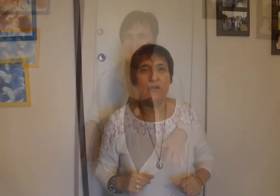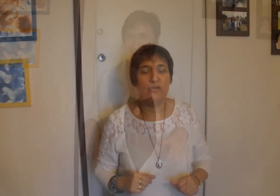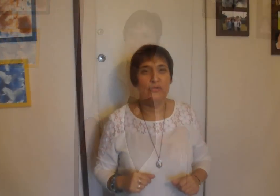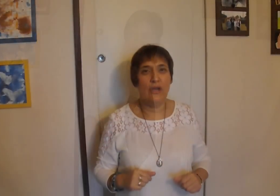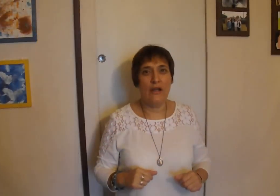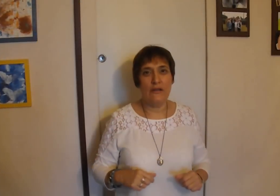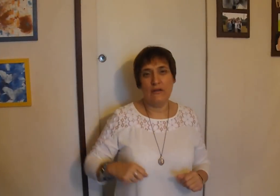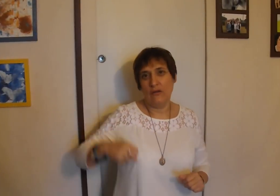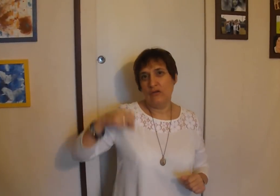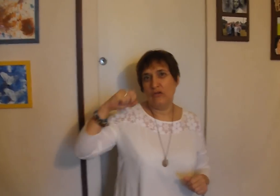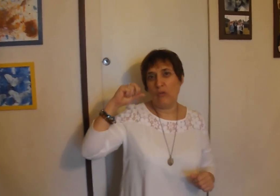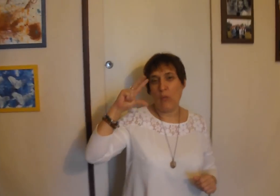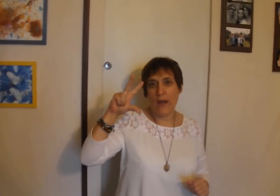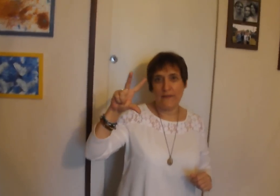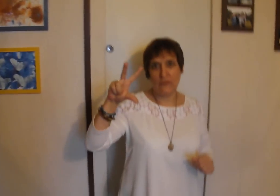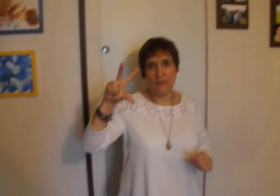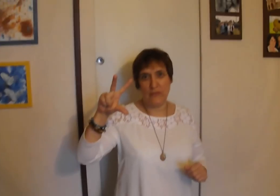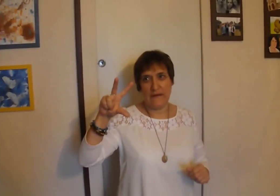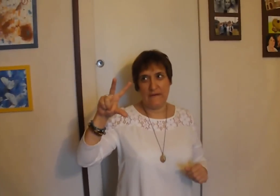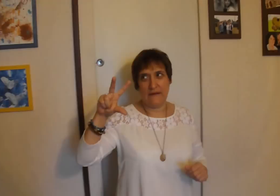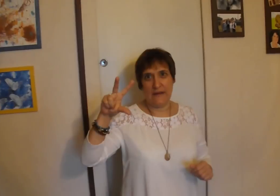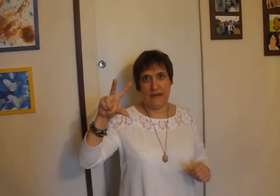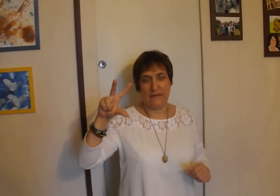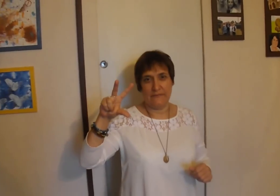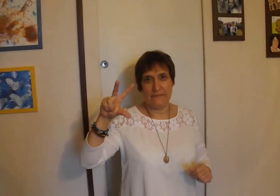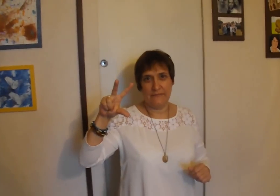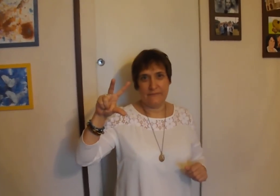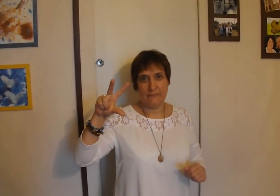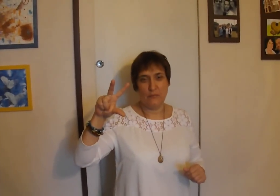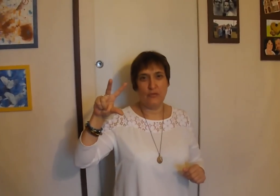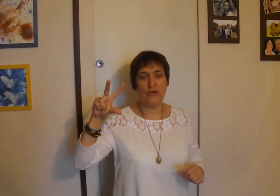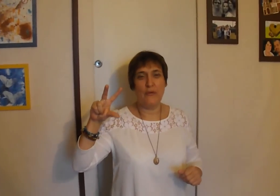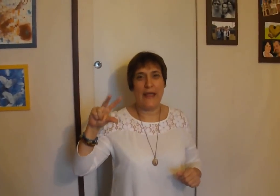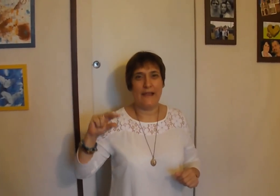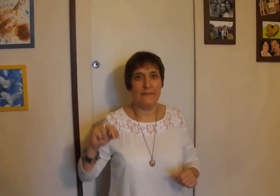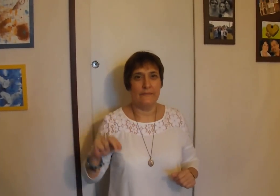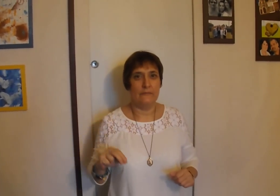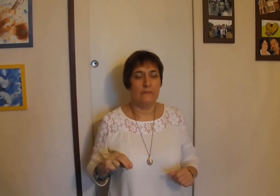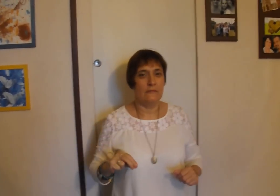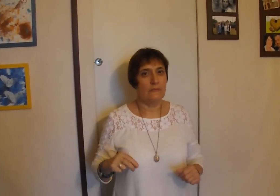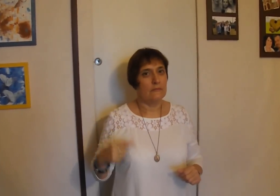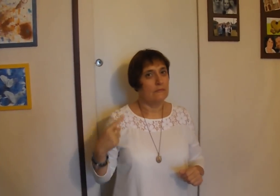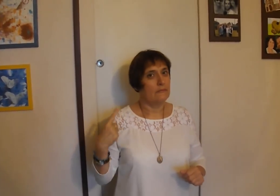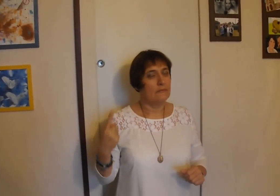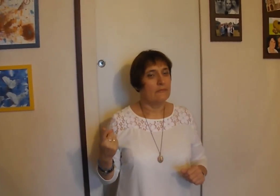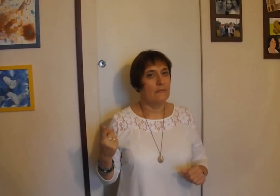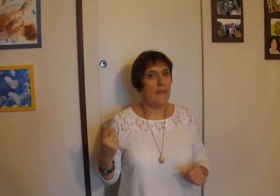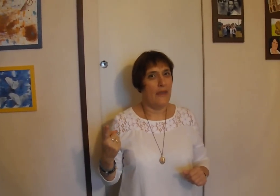lapin venir de loin et'il ça. Mais,